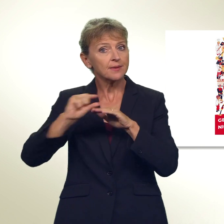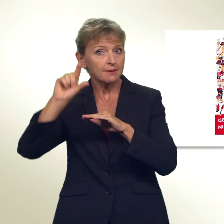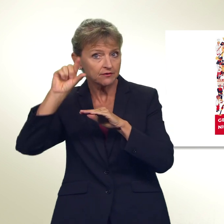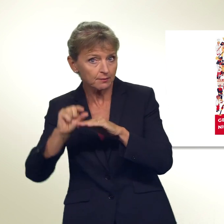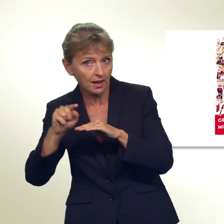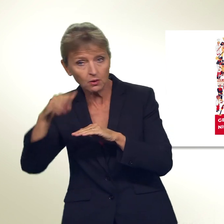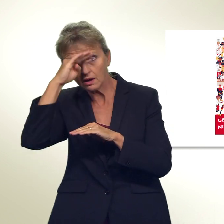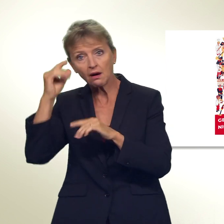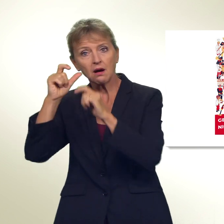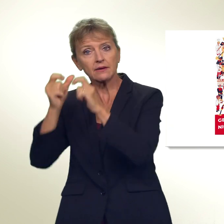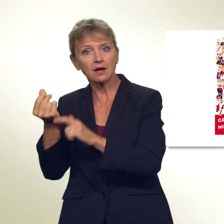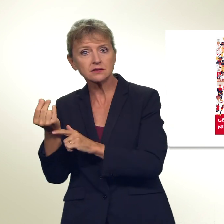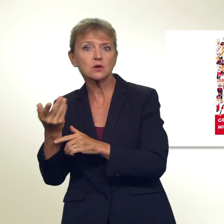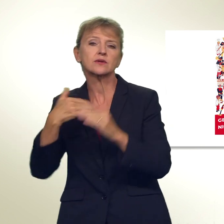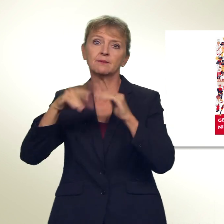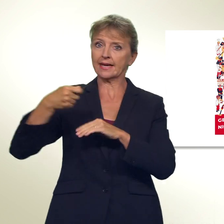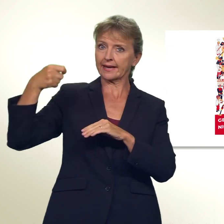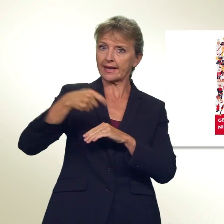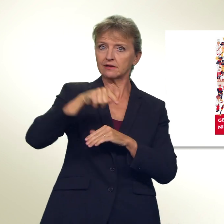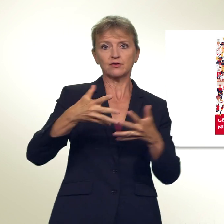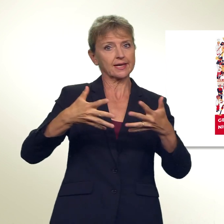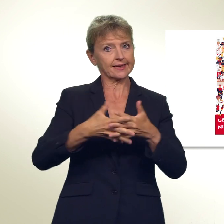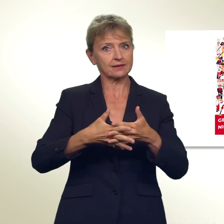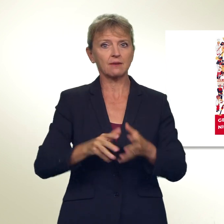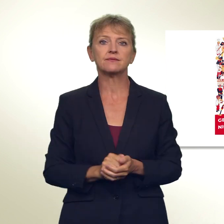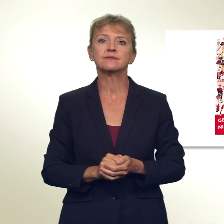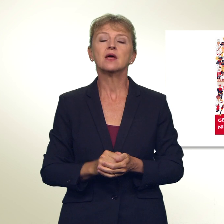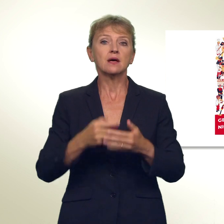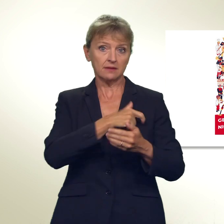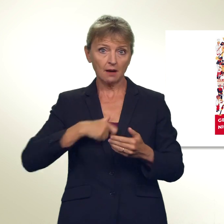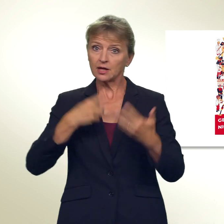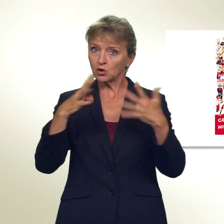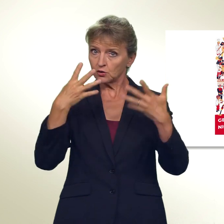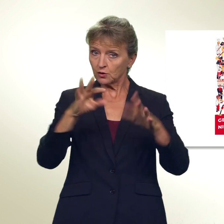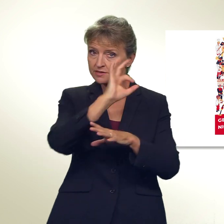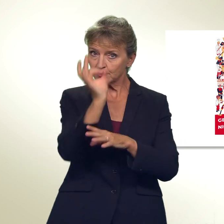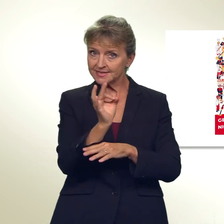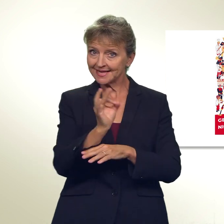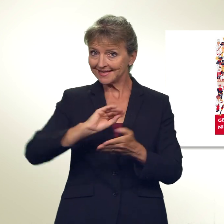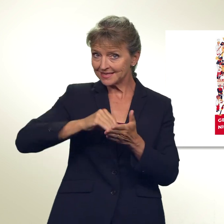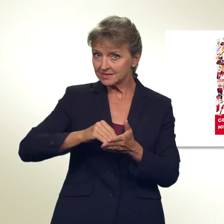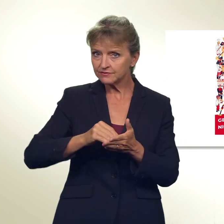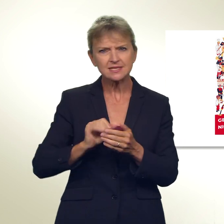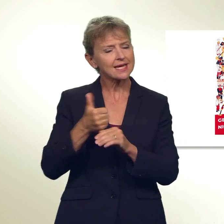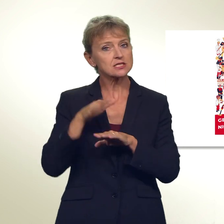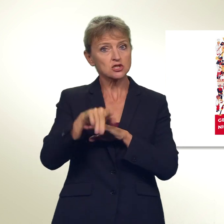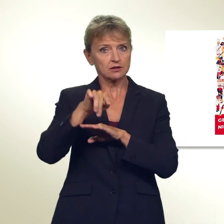oder mehr Geld für Kitas. Die 99%-Initiative sei der erste Schritt zu echter Steuergerechtigkeit.